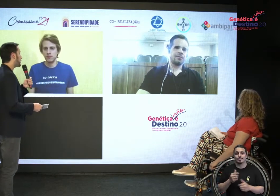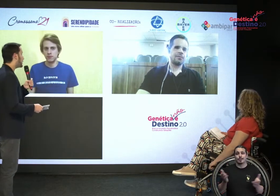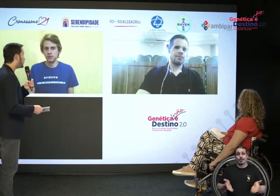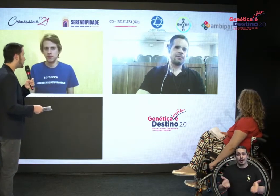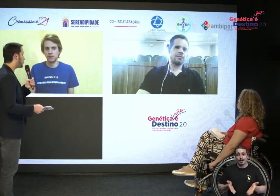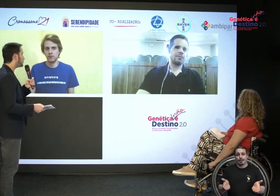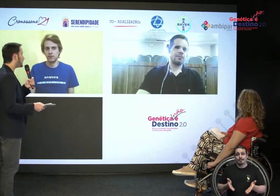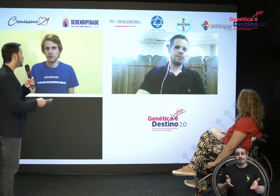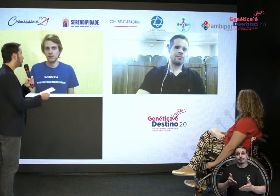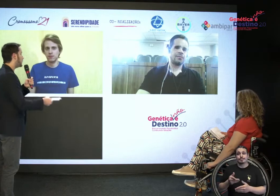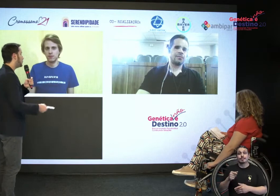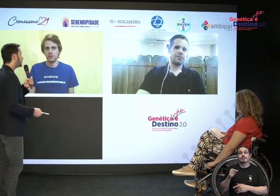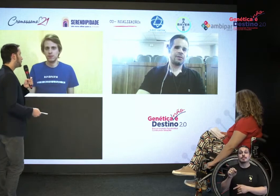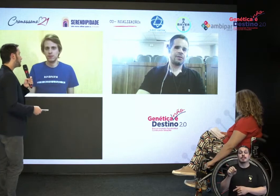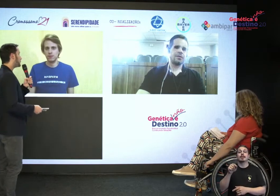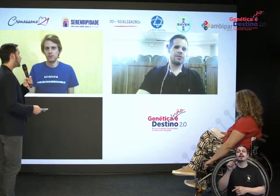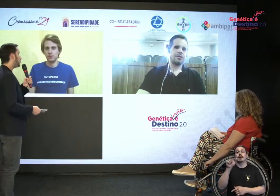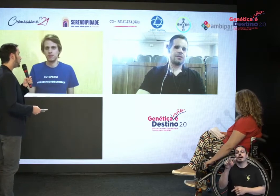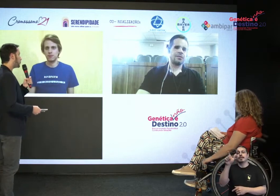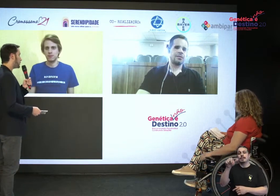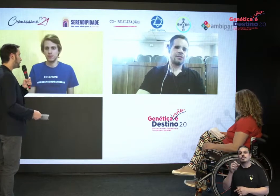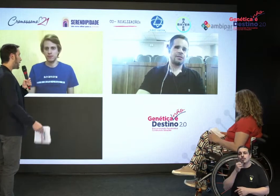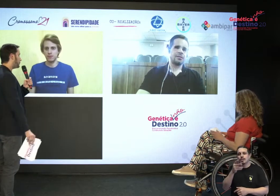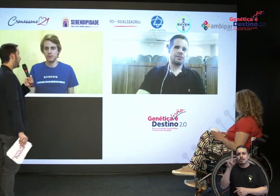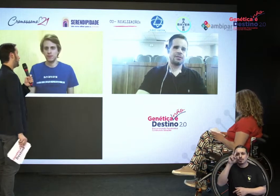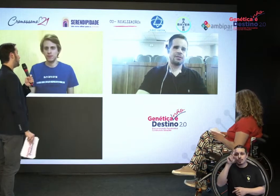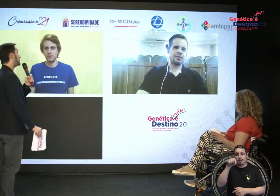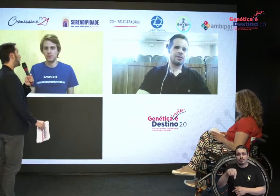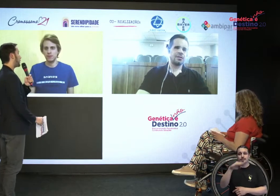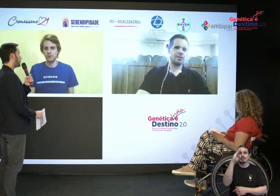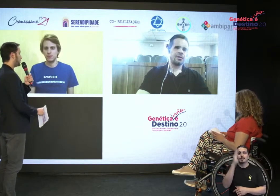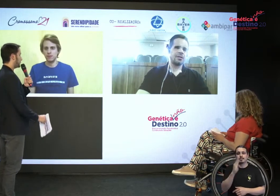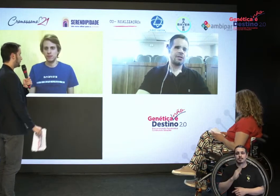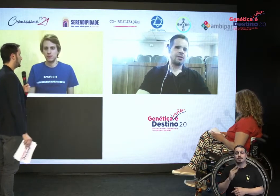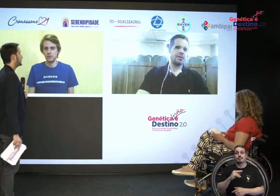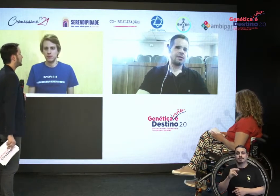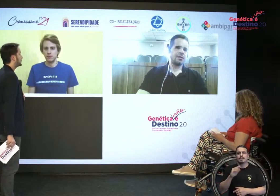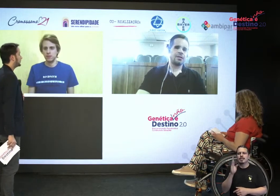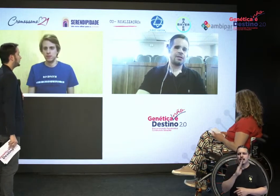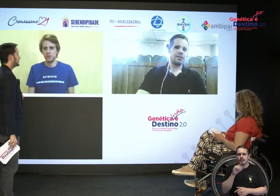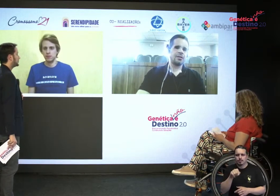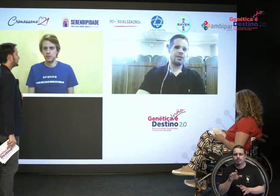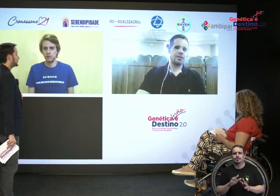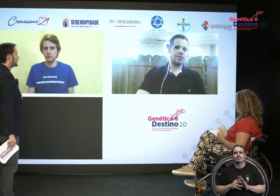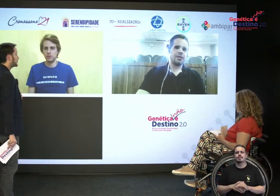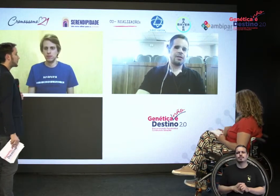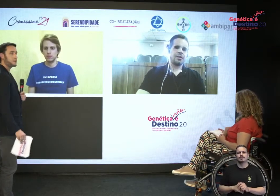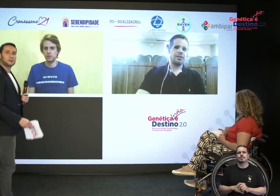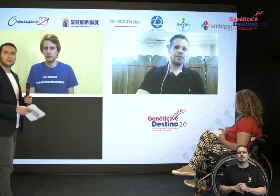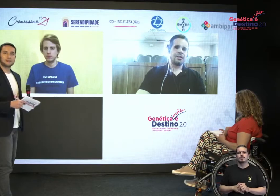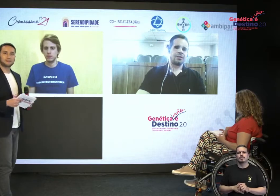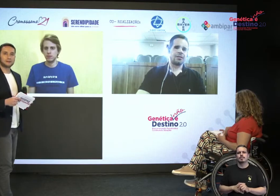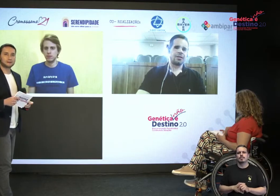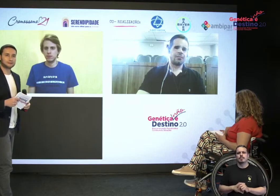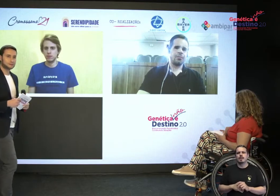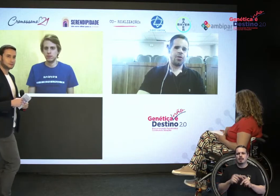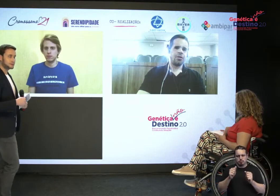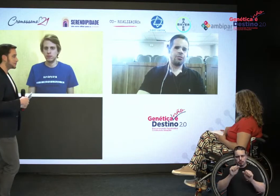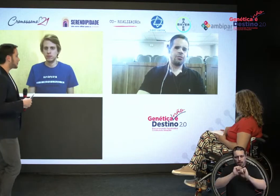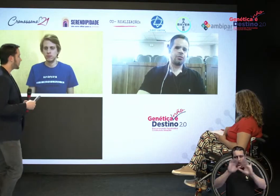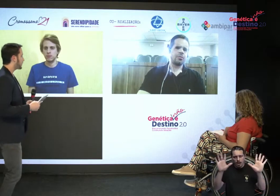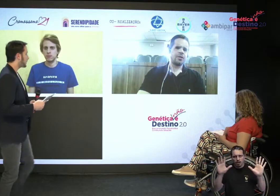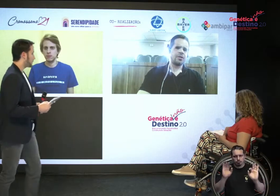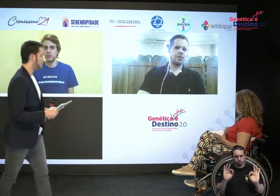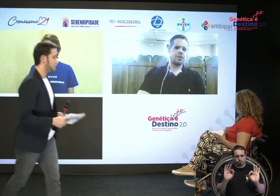Brasil, né? Queria que você contasse um pouquinho da tua jornada, rapidão aí pra nós. Claro, claro. Bom, eu sou